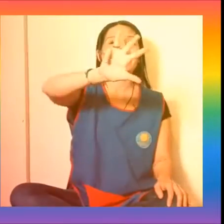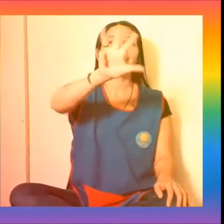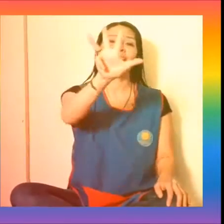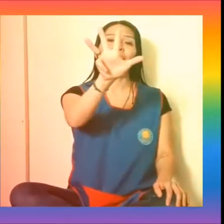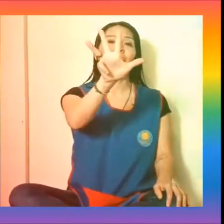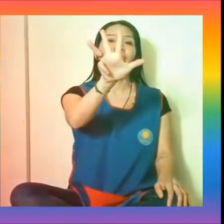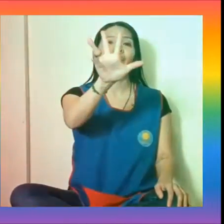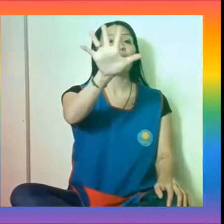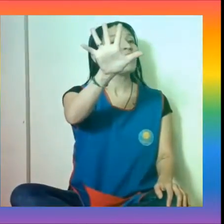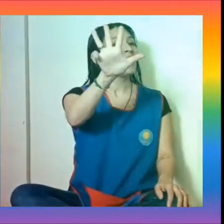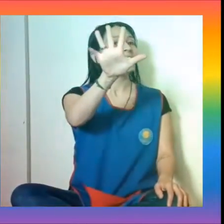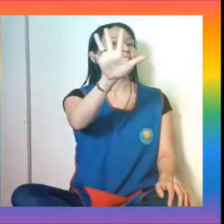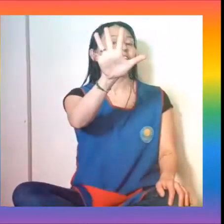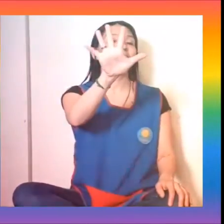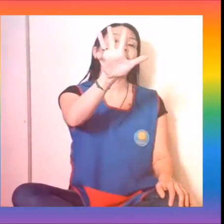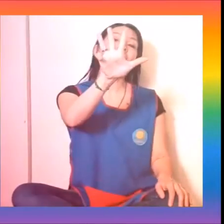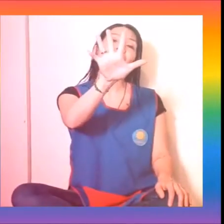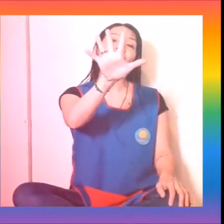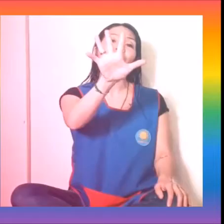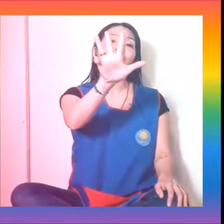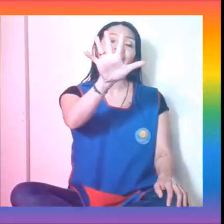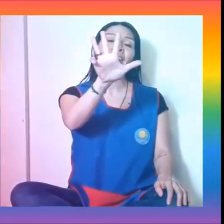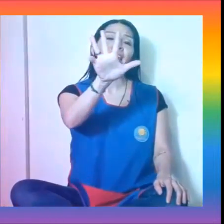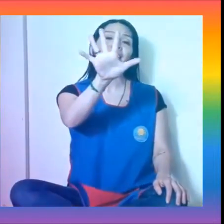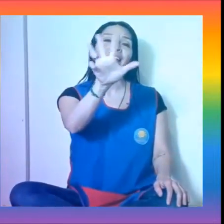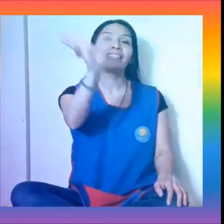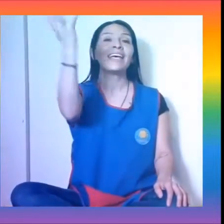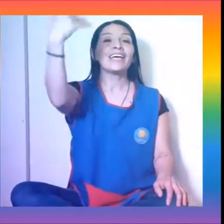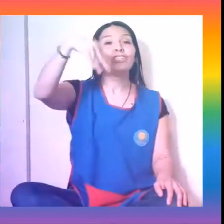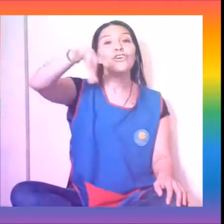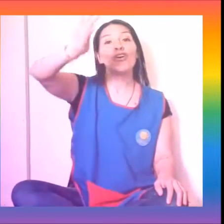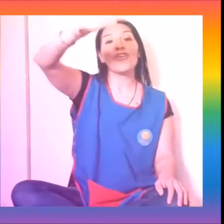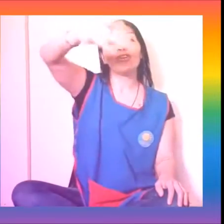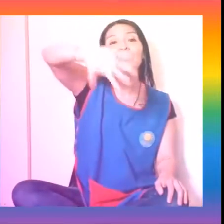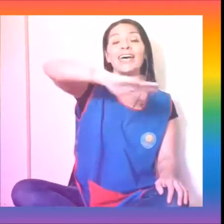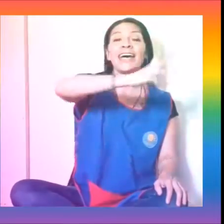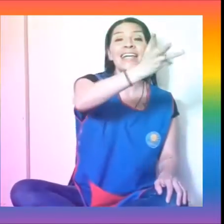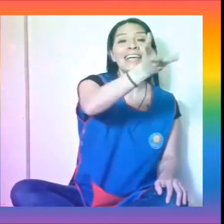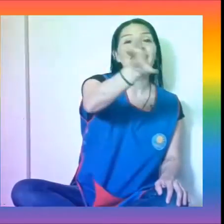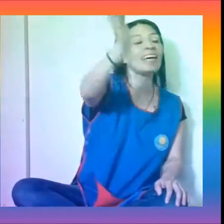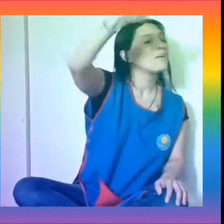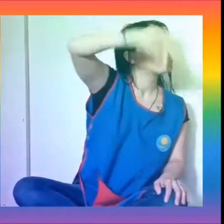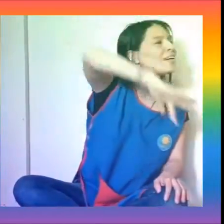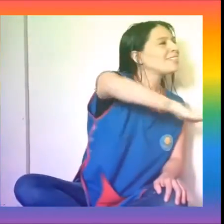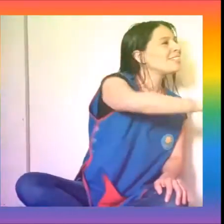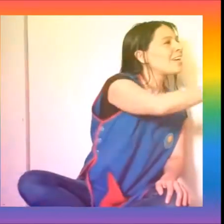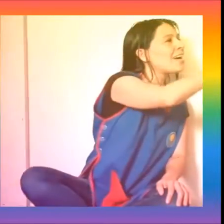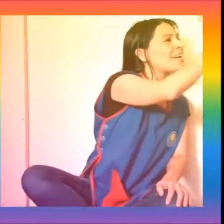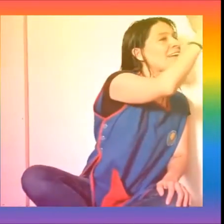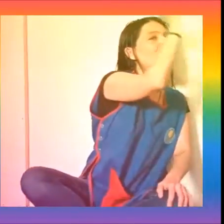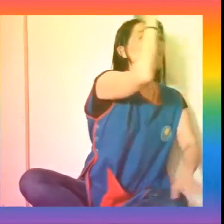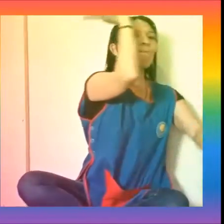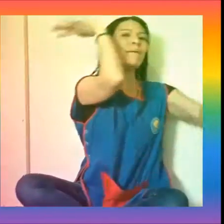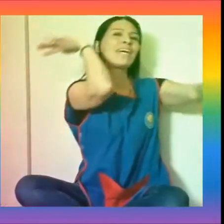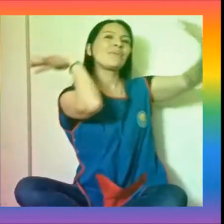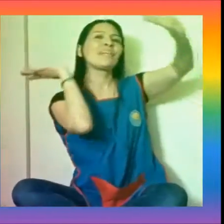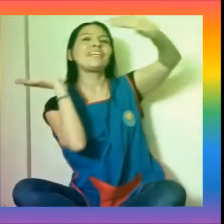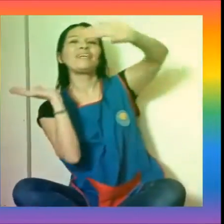la mano, el chiquito va detrás, todos salen a pasear. Pero en esta